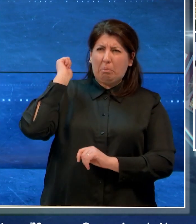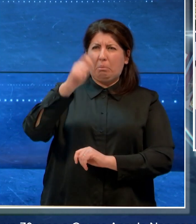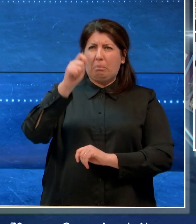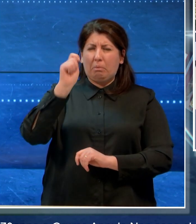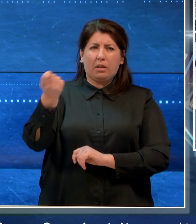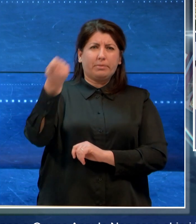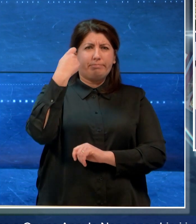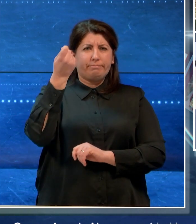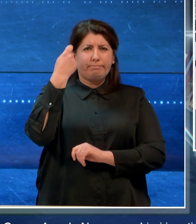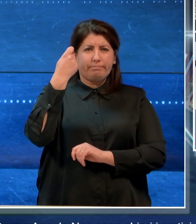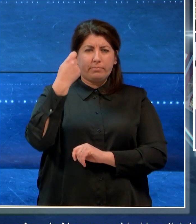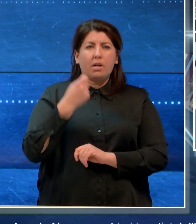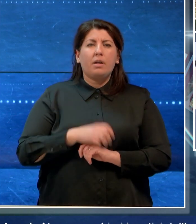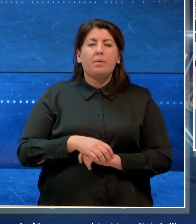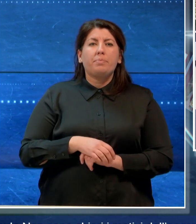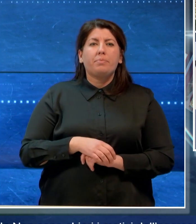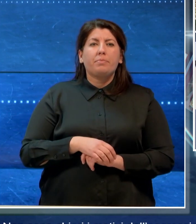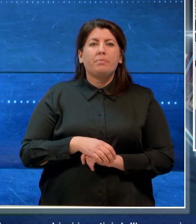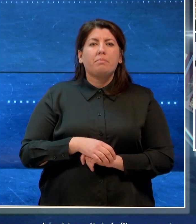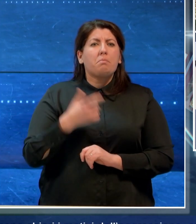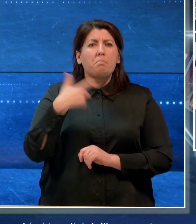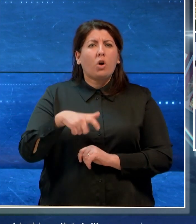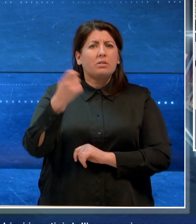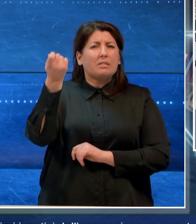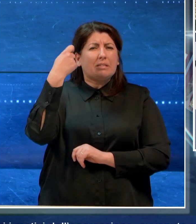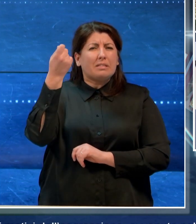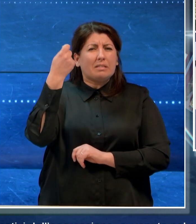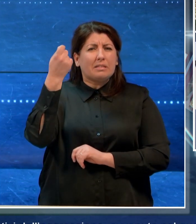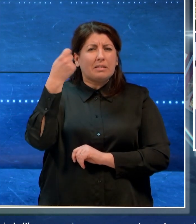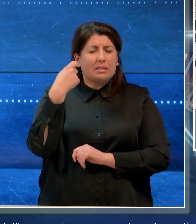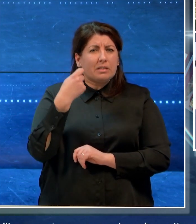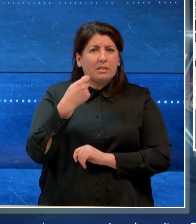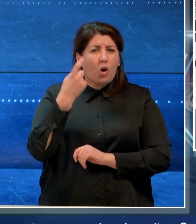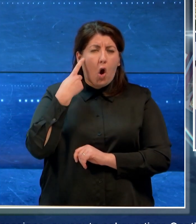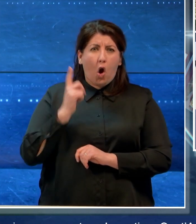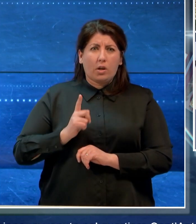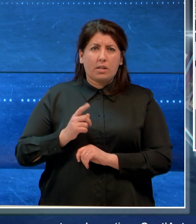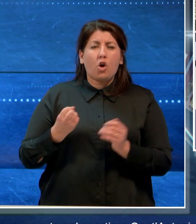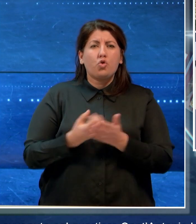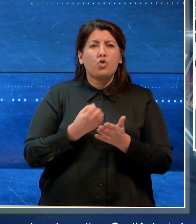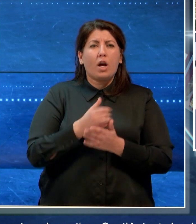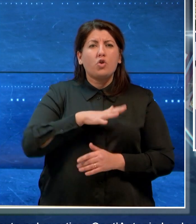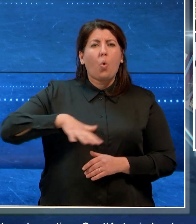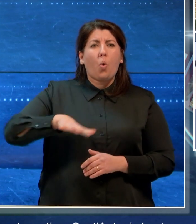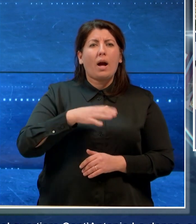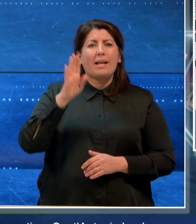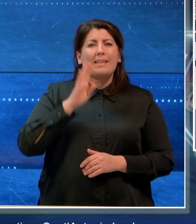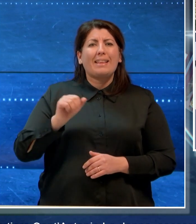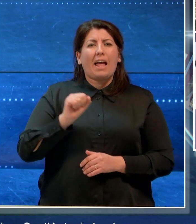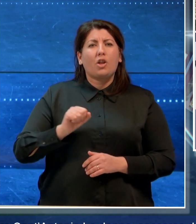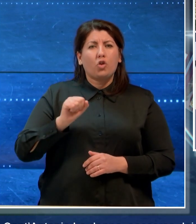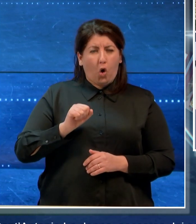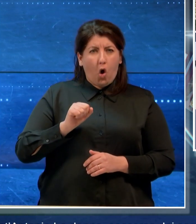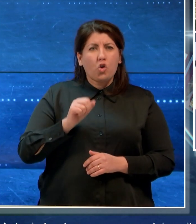motivi dell'aggressione avvenuta nel quartiere Sant'Antonio. La donna, soccorsa dai medici del